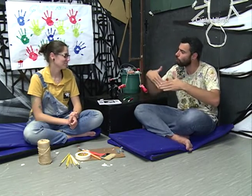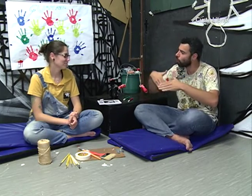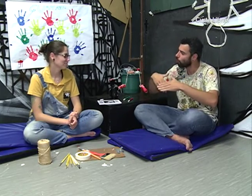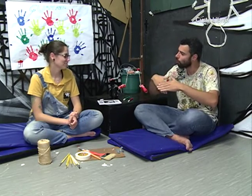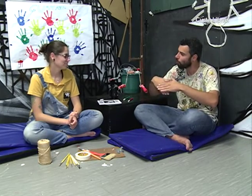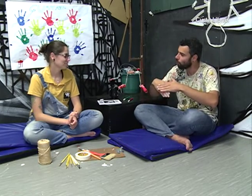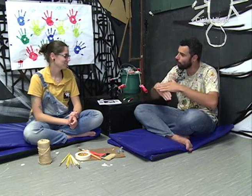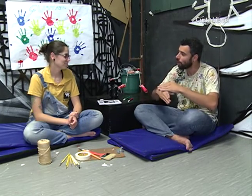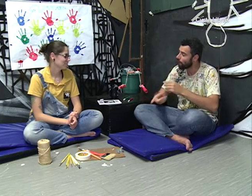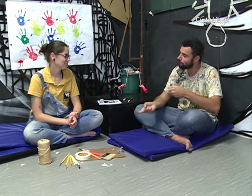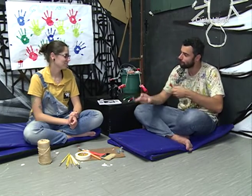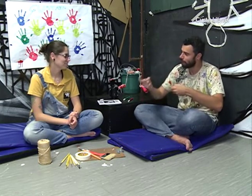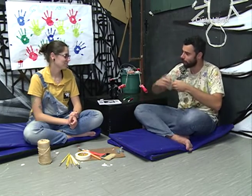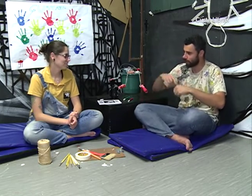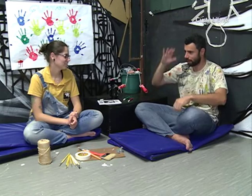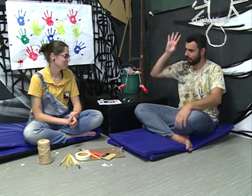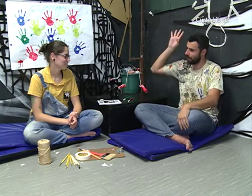Fizeram um artigo sobre aquela experiência.